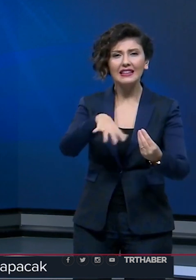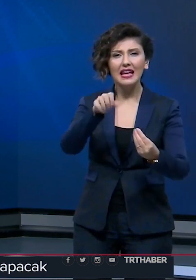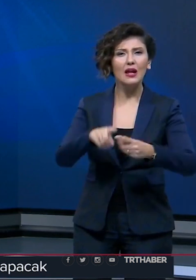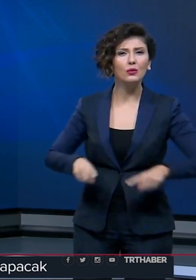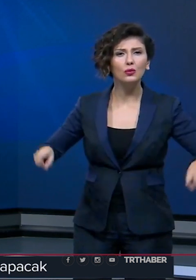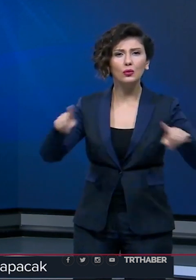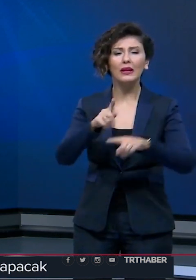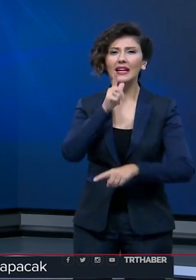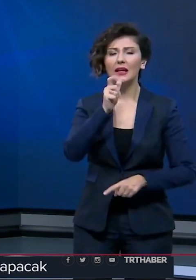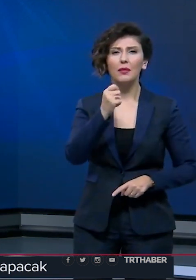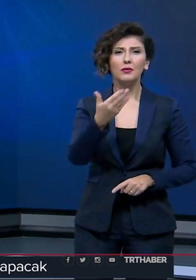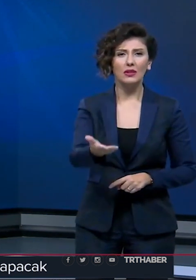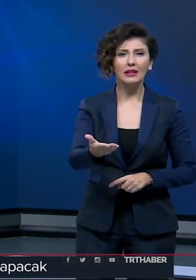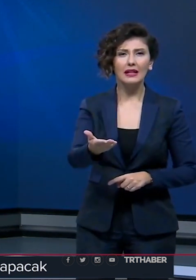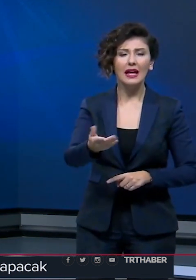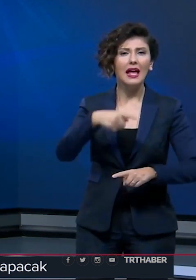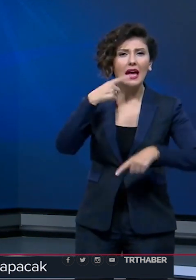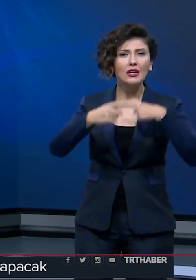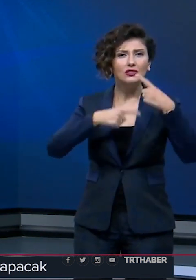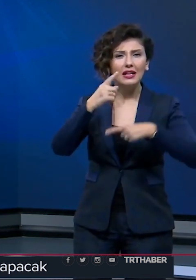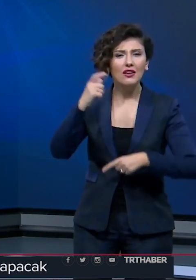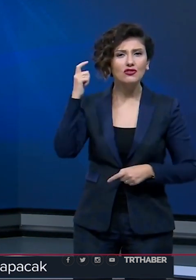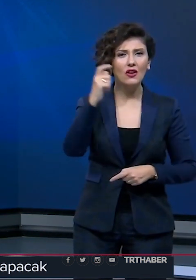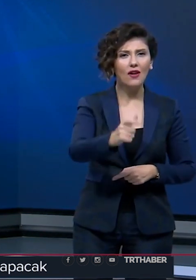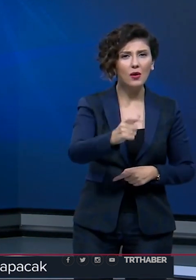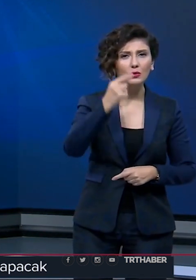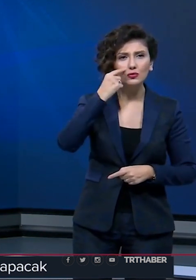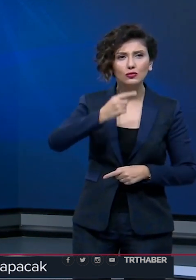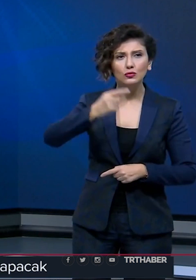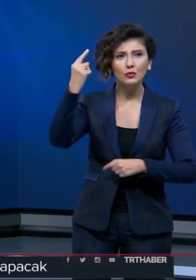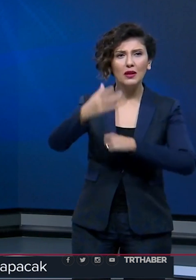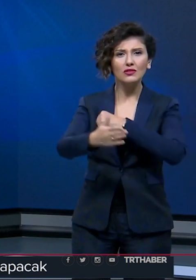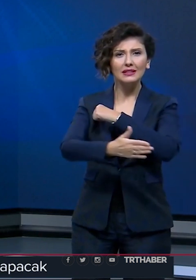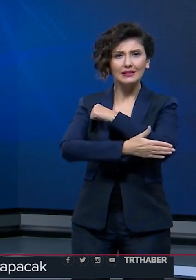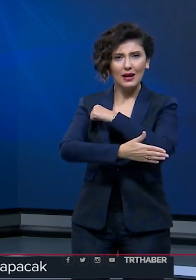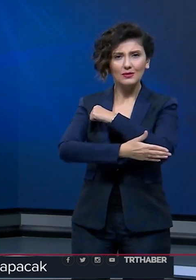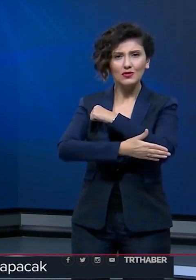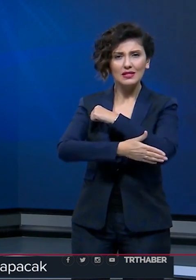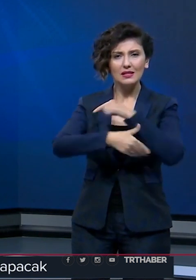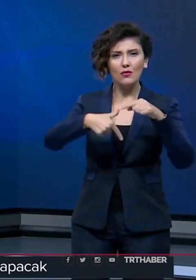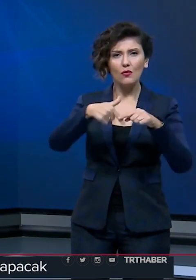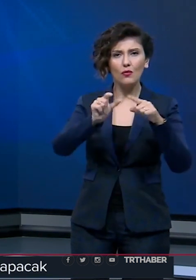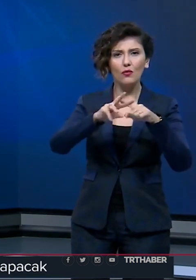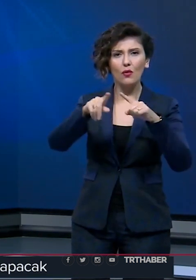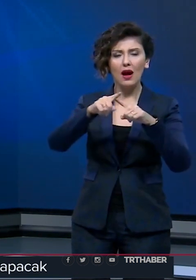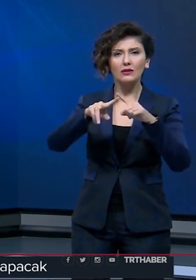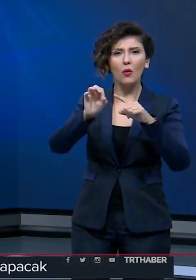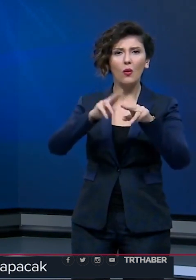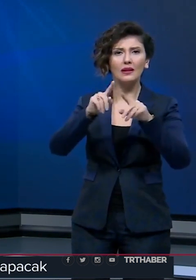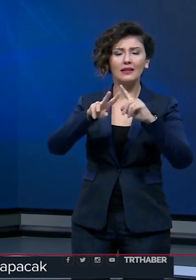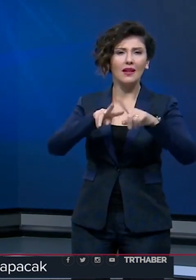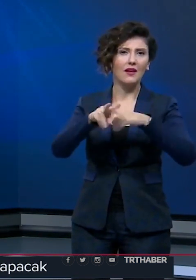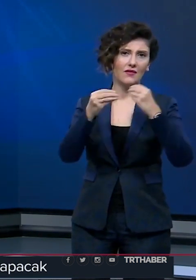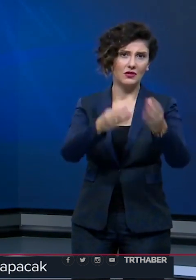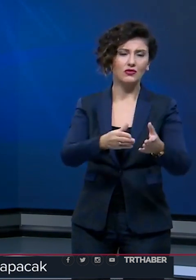Genel Kurulu'na hitap edecek. Eleştirilere cevabı Cumhurbaşkanı Yardımcısı Fuat